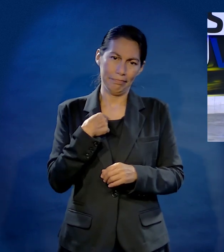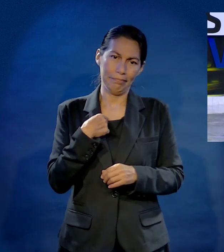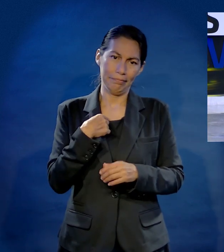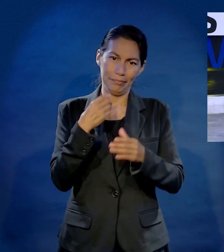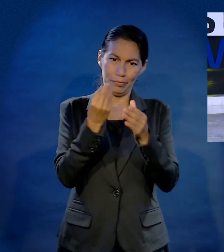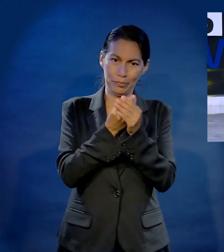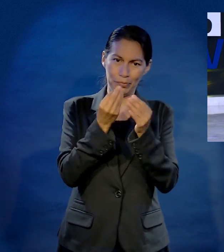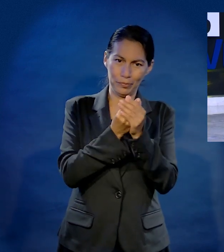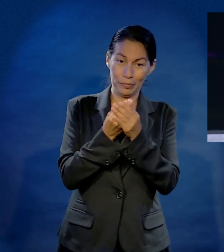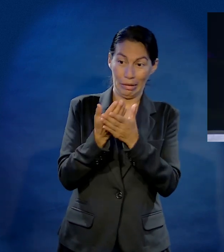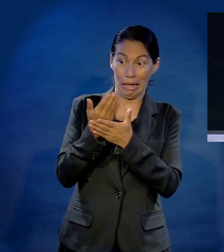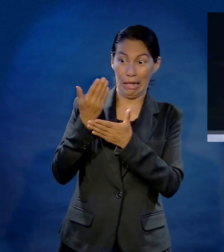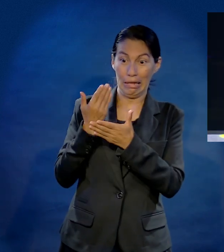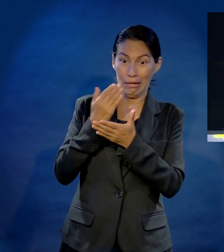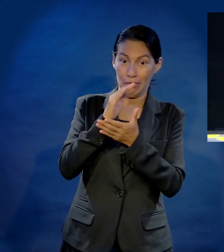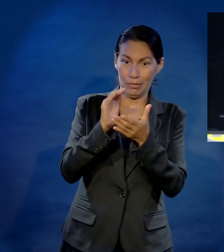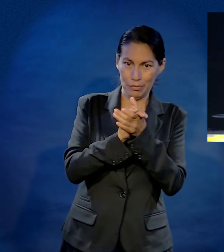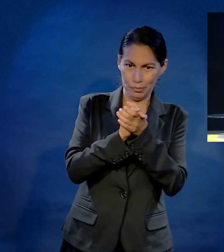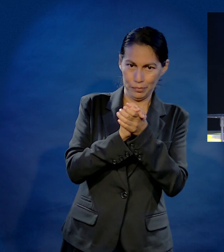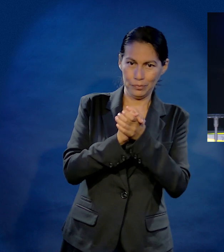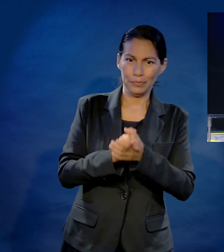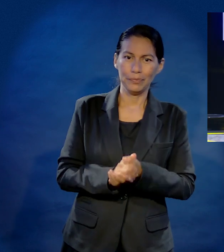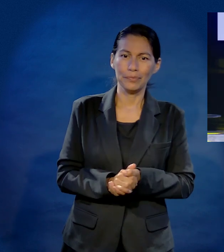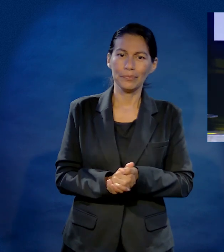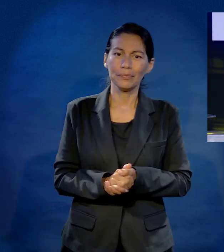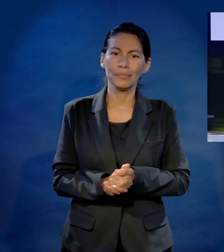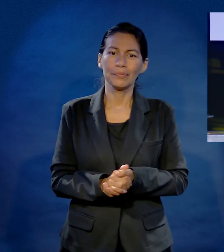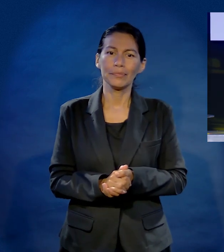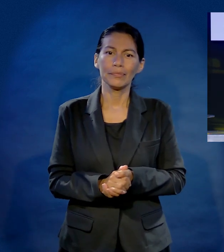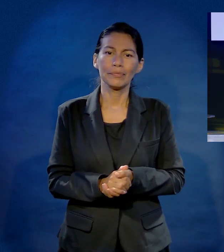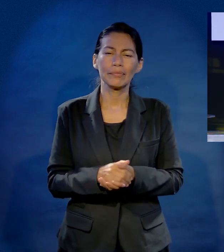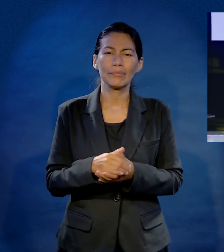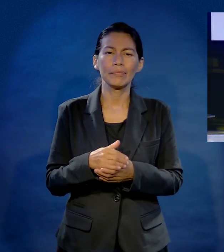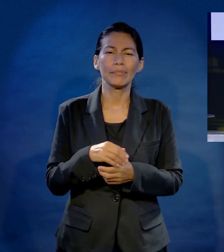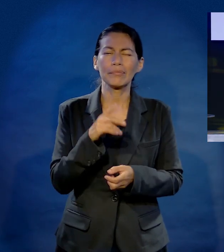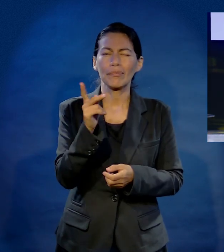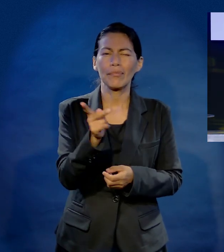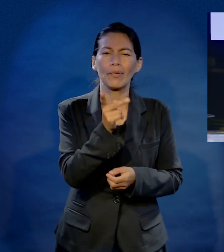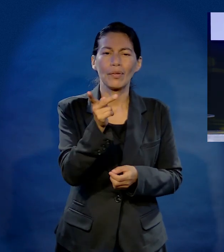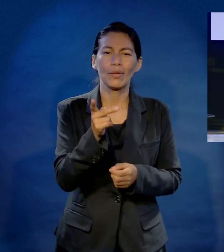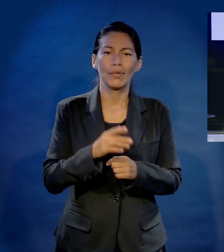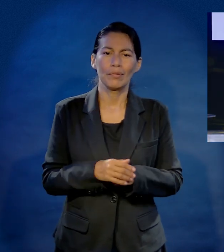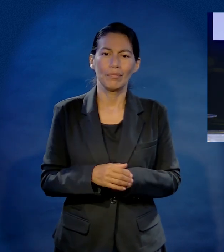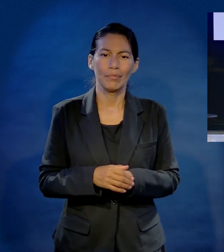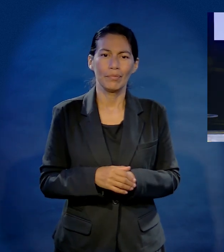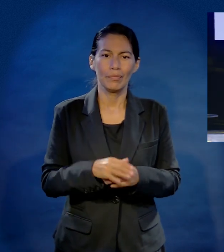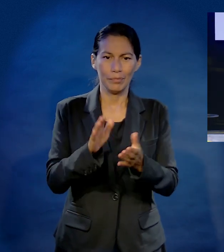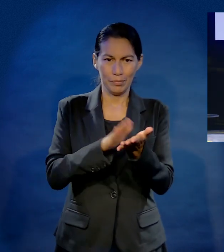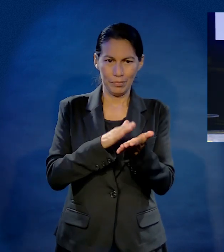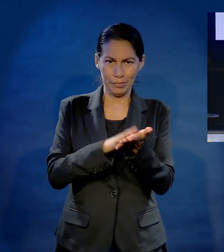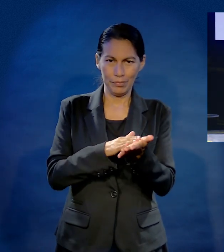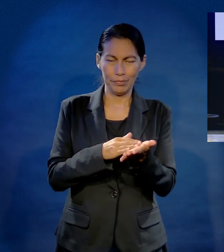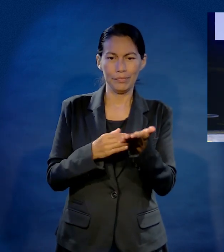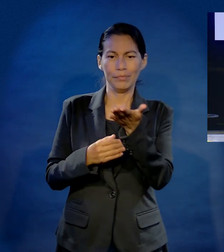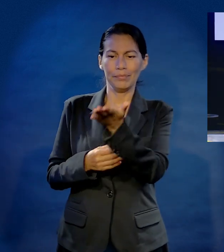Cuando damos cursos prematrimoniales, yo tengo una dinámica favorita, y esa me da un termómetro de cómo andamos. A ver, hijo,